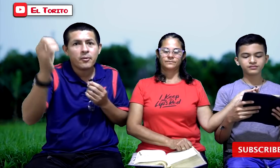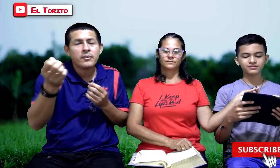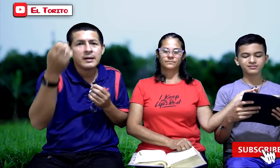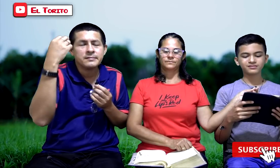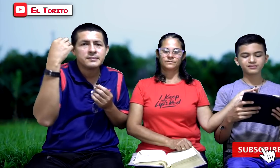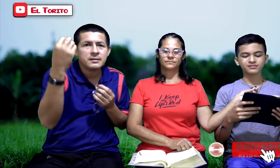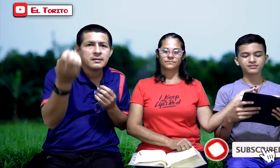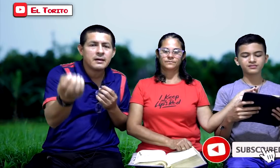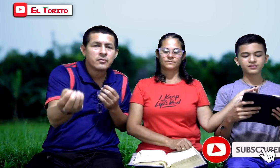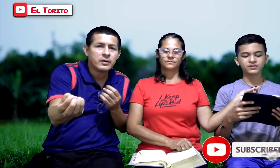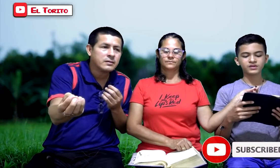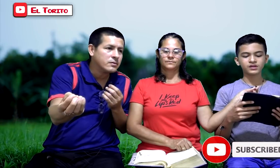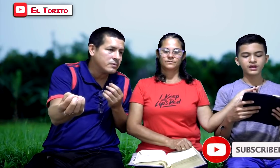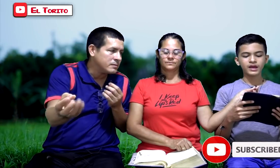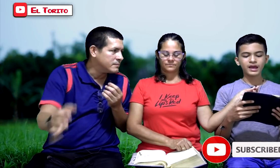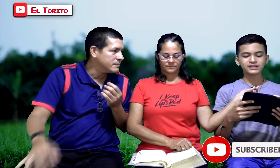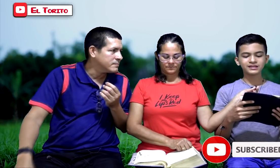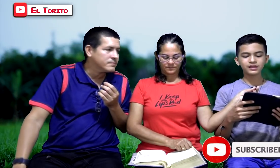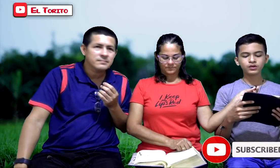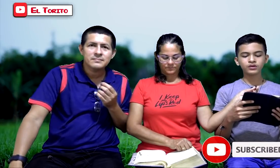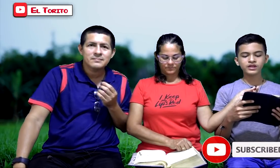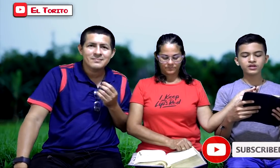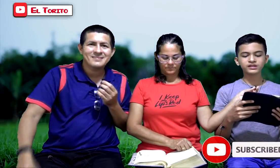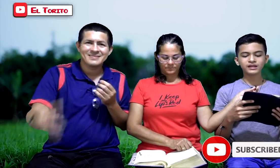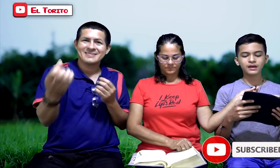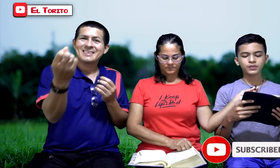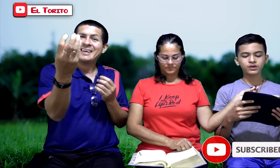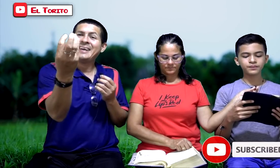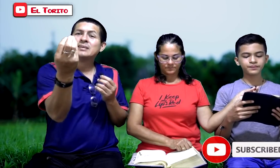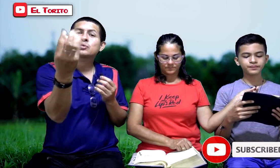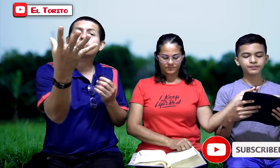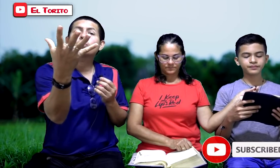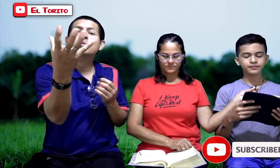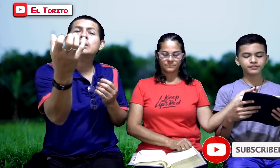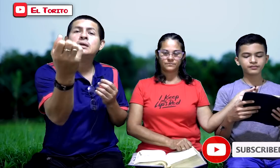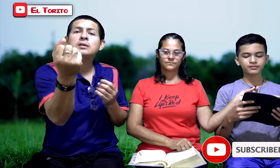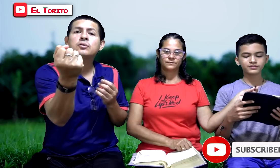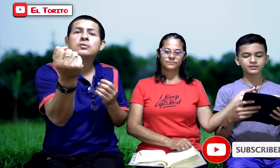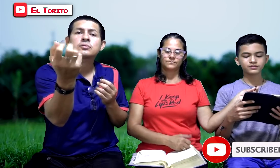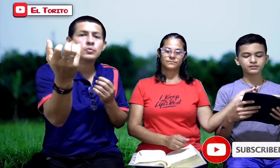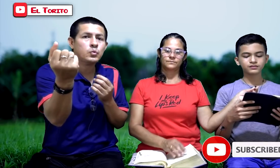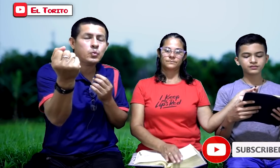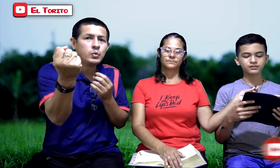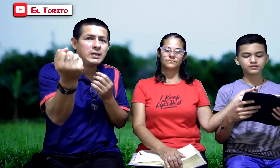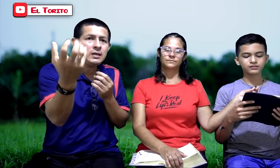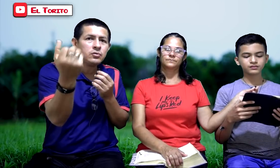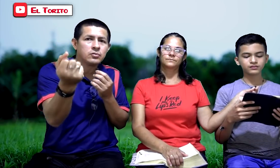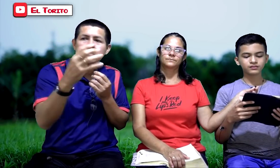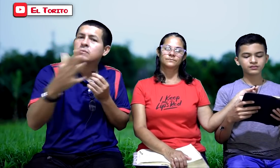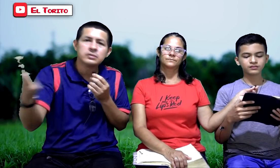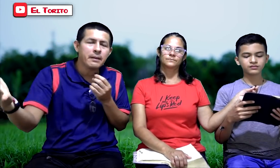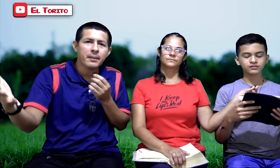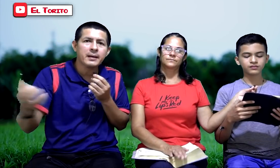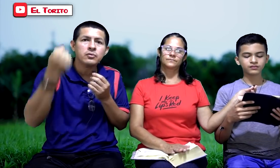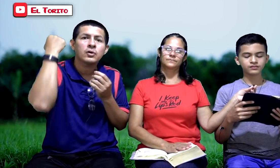pónganse de acuerdo. Estando unidos en el amor. Eso, unidos, unidos, no separados,